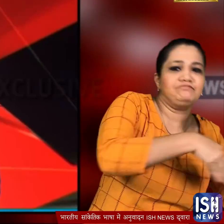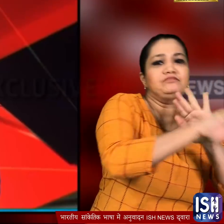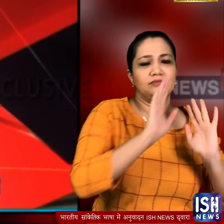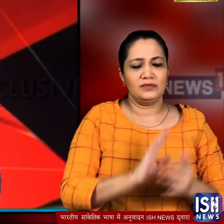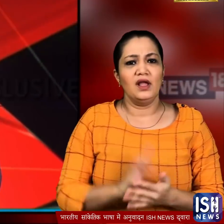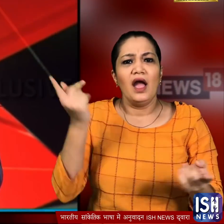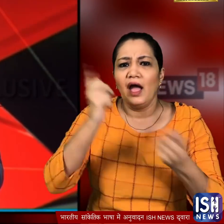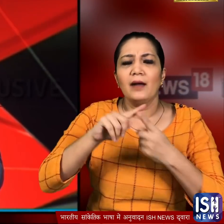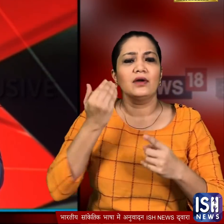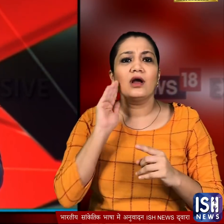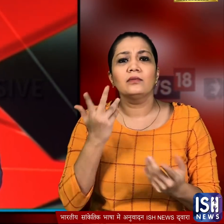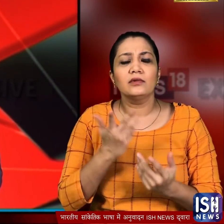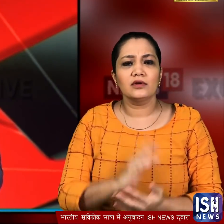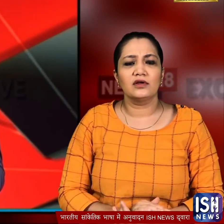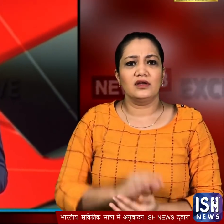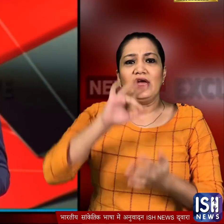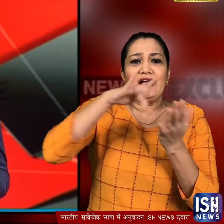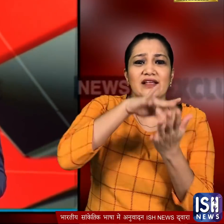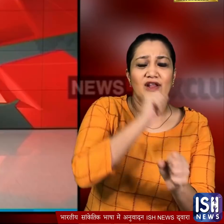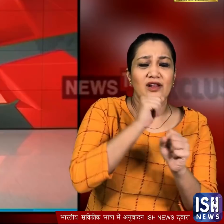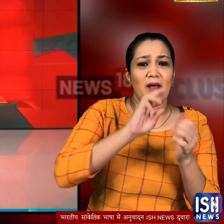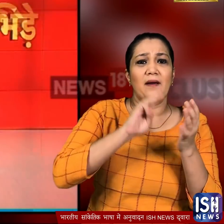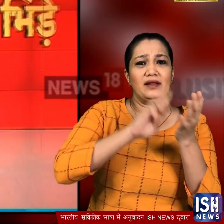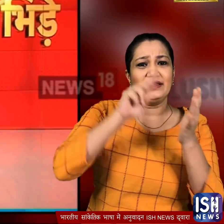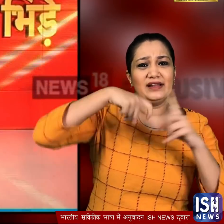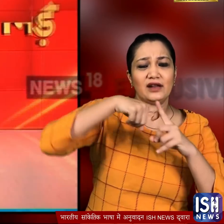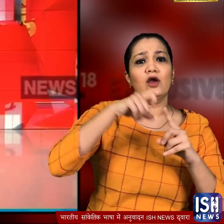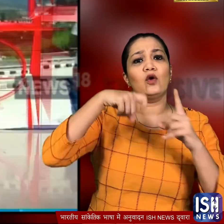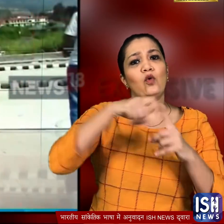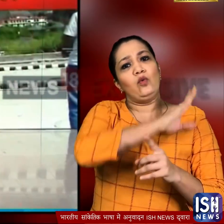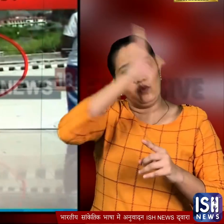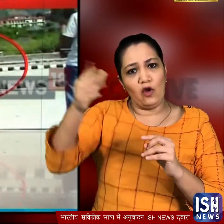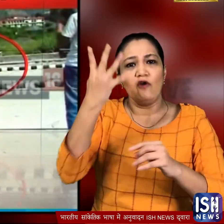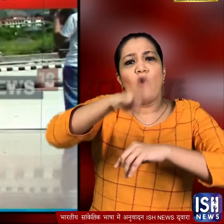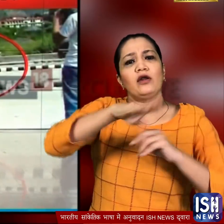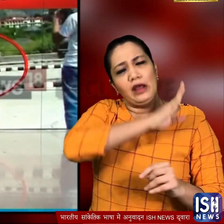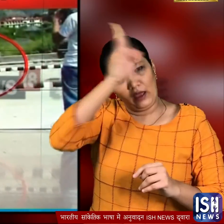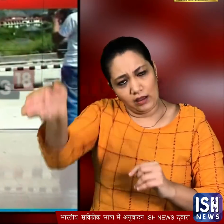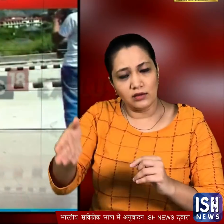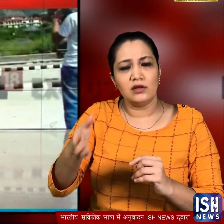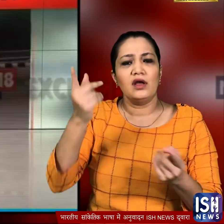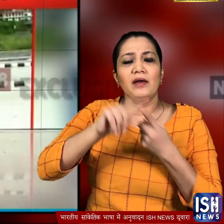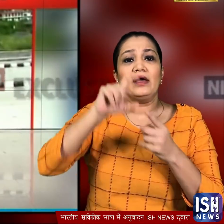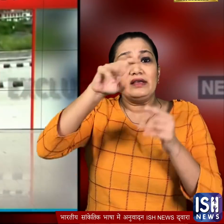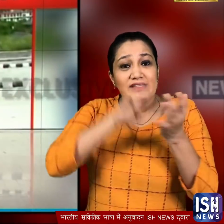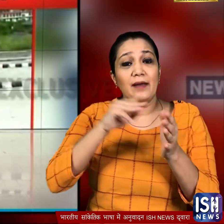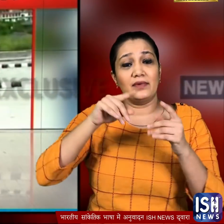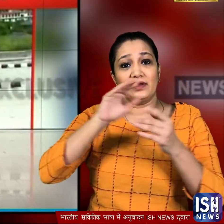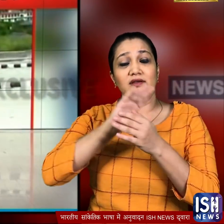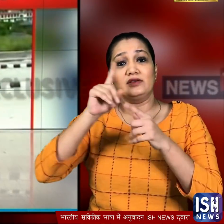घटना तब हुई जब केंद्रिय मंत्री नितिन गड़करी चार दिन के लिए कुलू कुद दौर पर है घटना के वक्त हिमाचल के सीम जैराम ठाकुर भी मौजूद थे